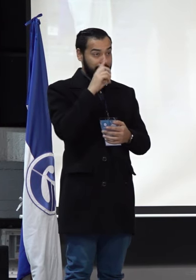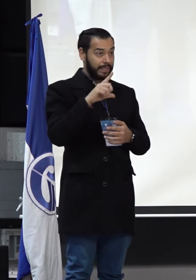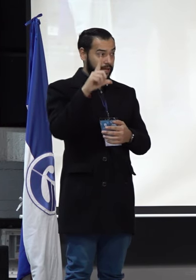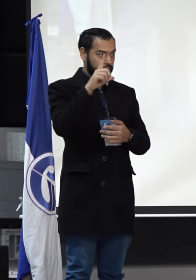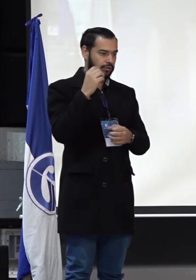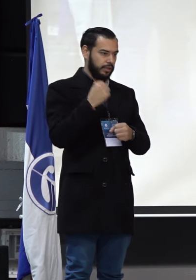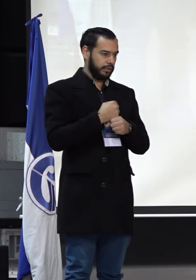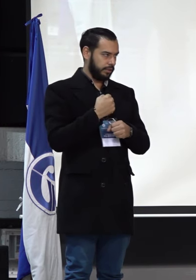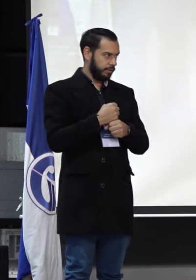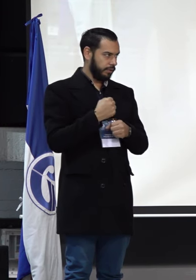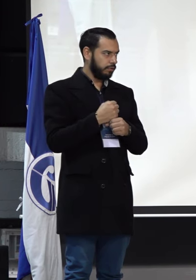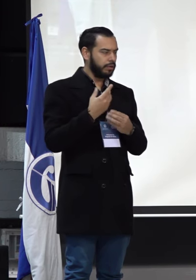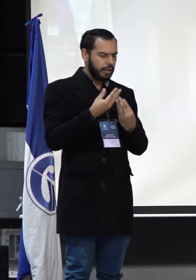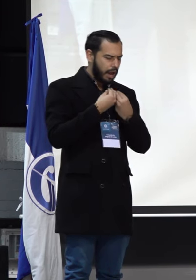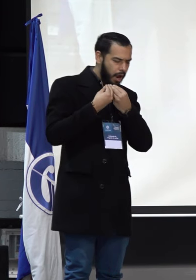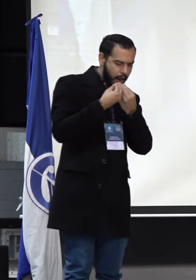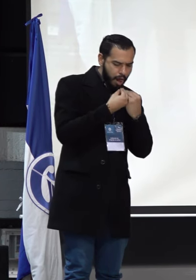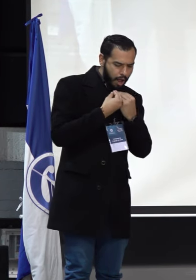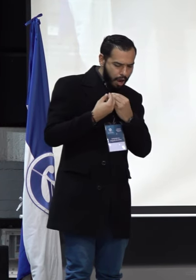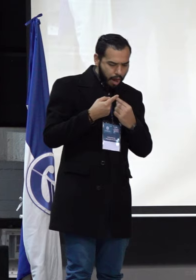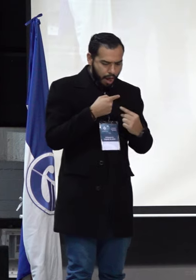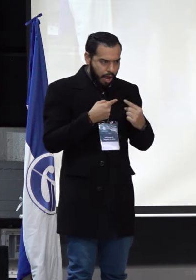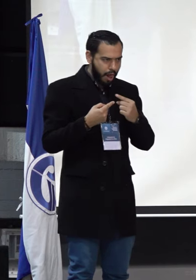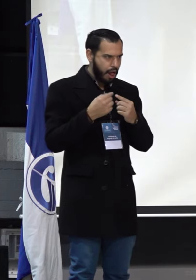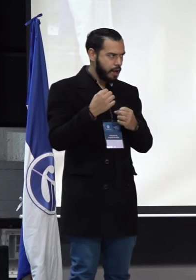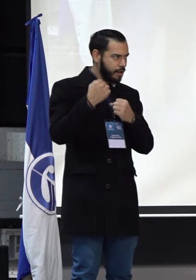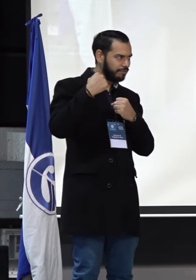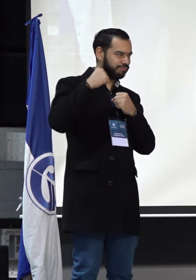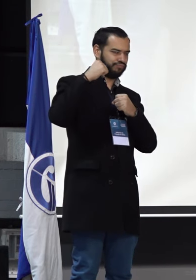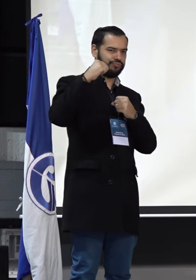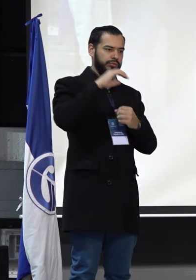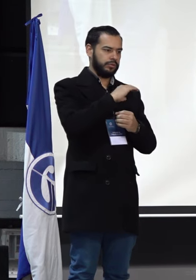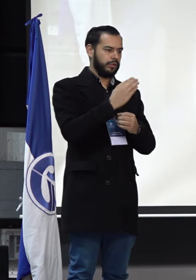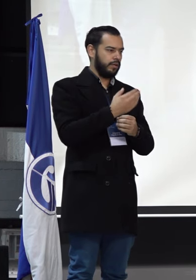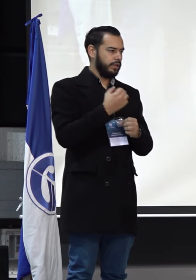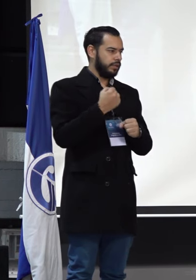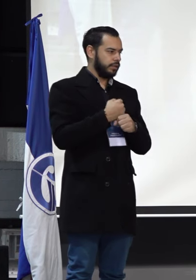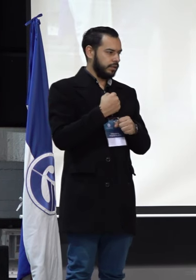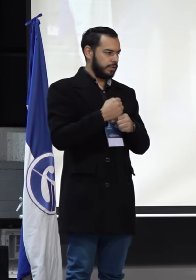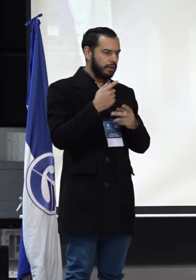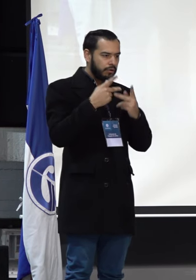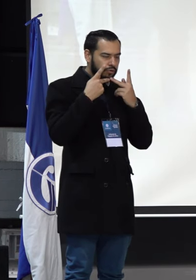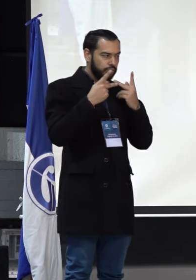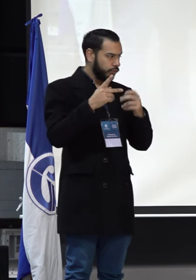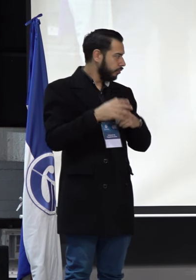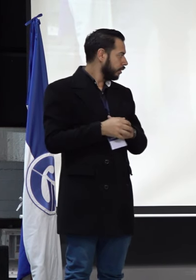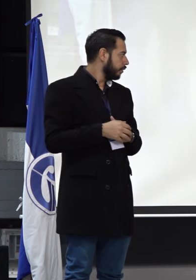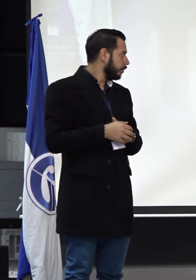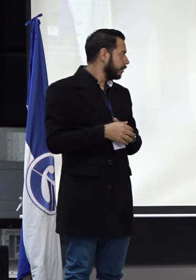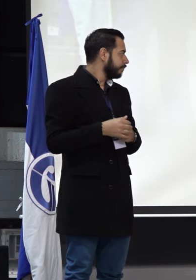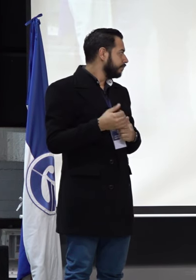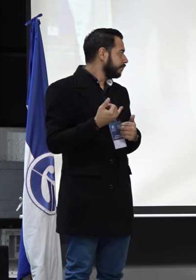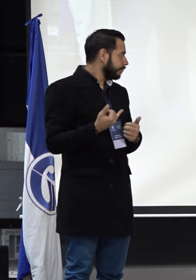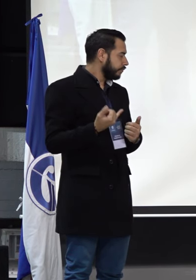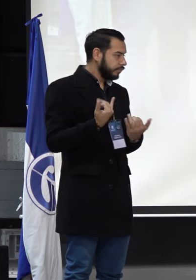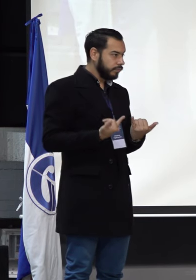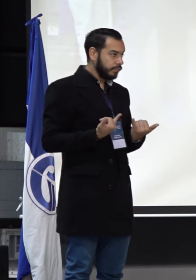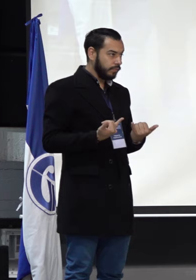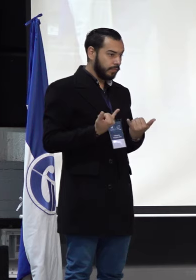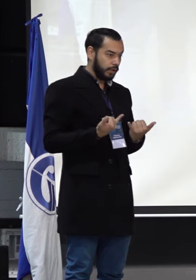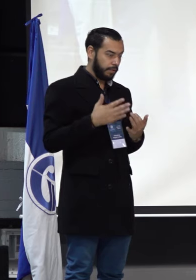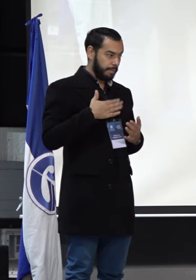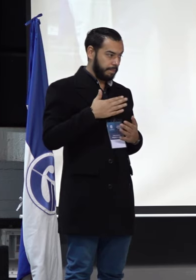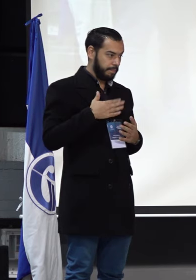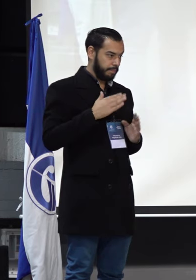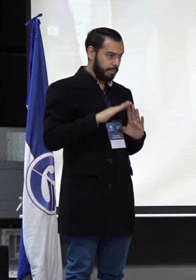de discusiones en defensa, en este caso de los trabajadores y las trabajadoras del sector público y actualmente en mi